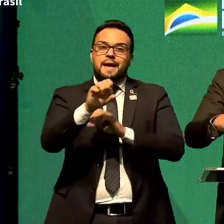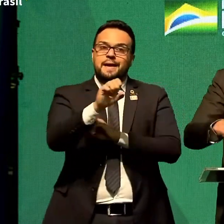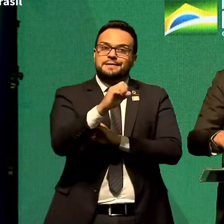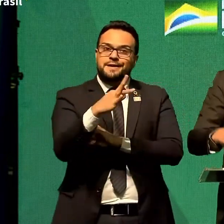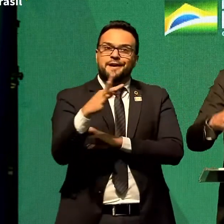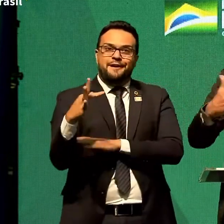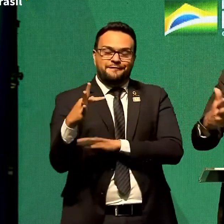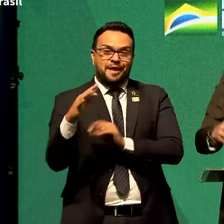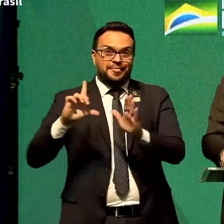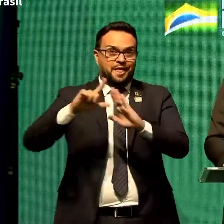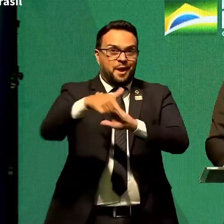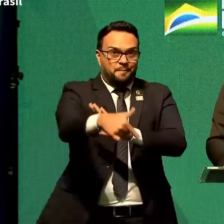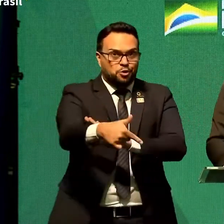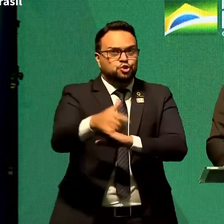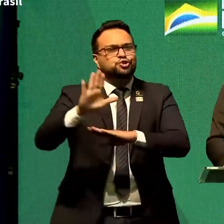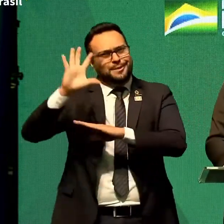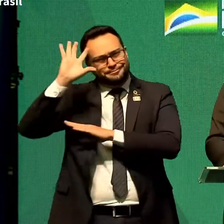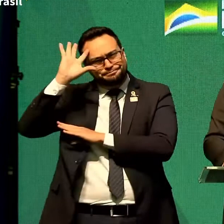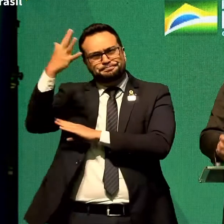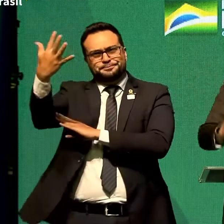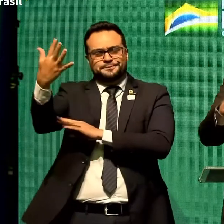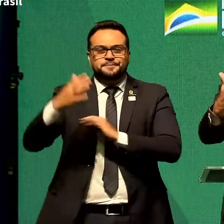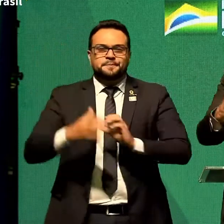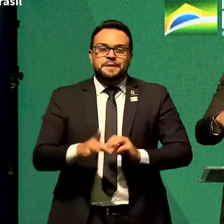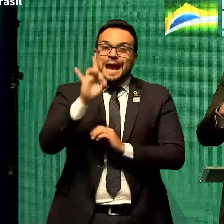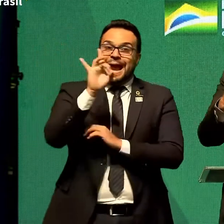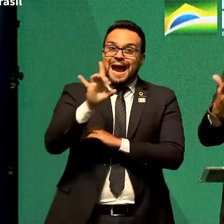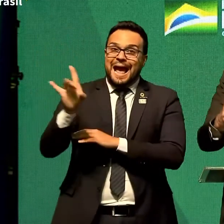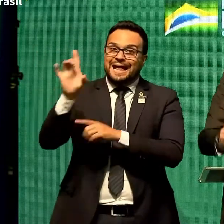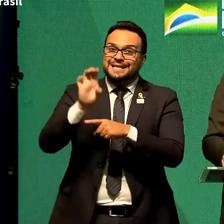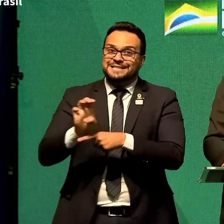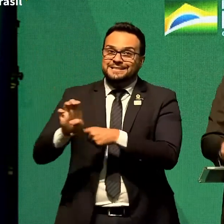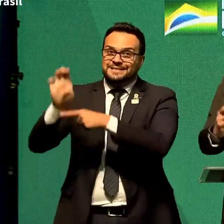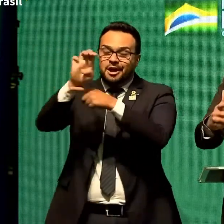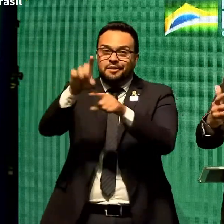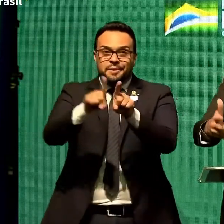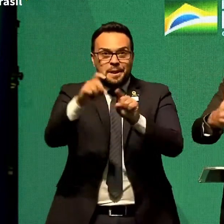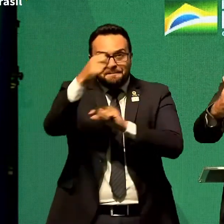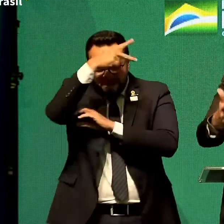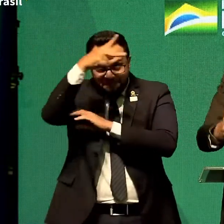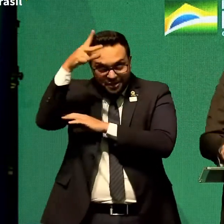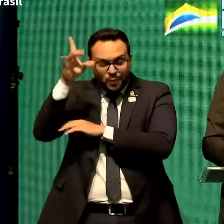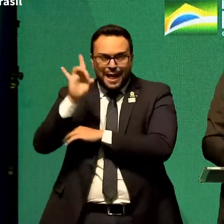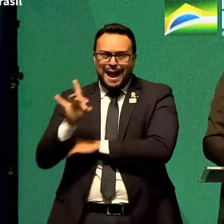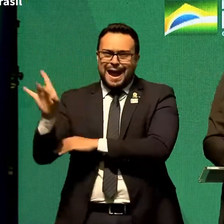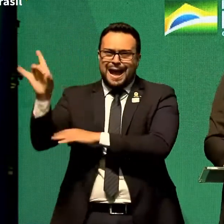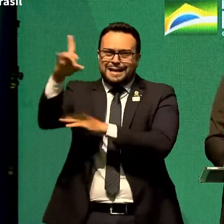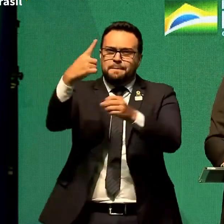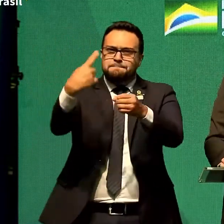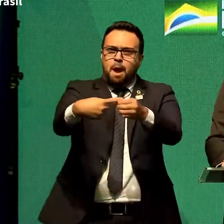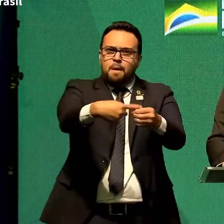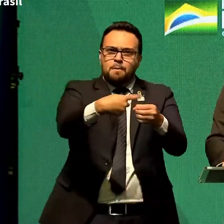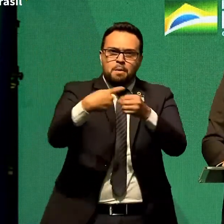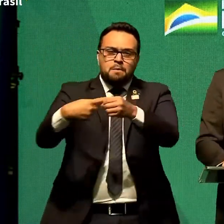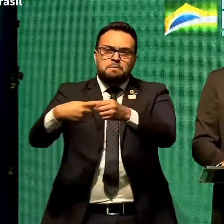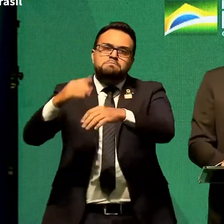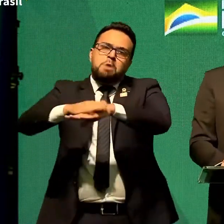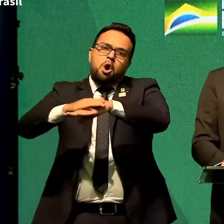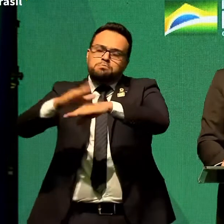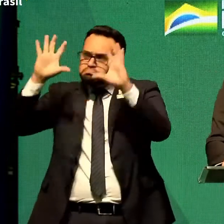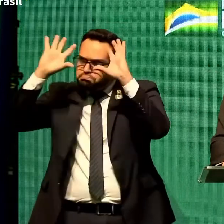Federal decidiu que cada Estado, cada município possa tomar as medidas relativas, assim bem entender,